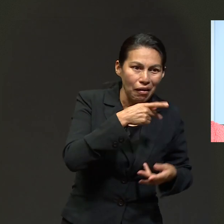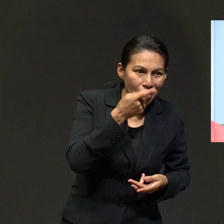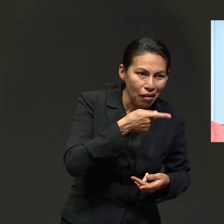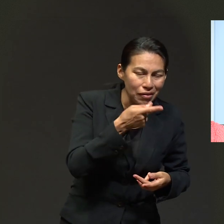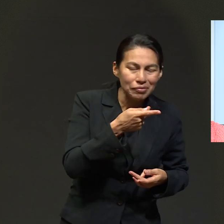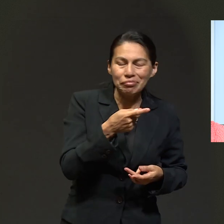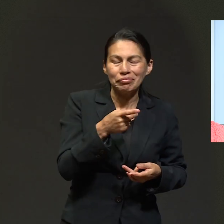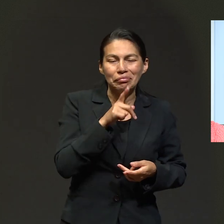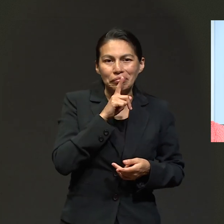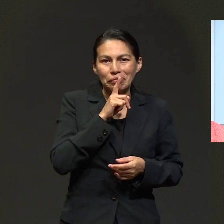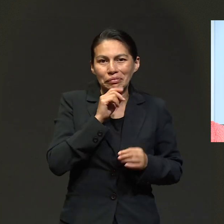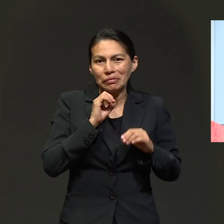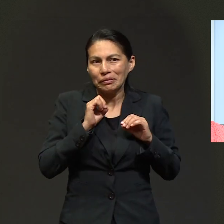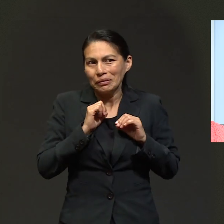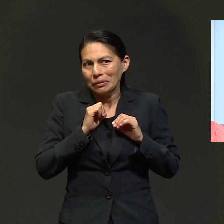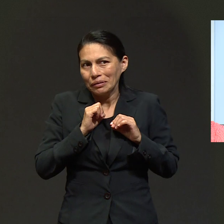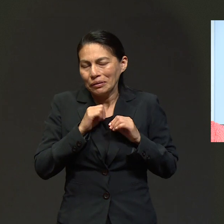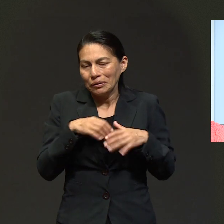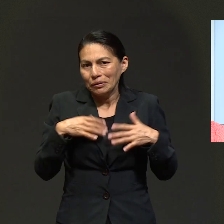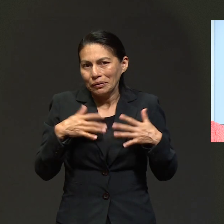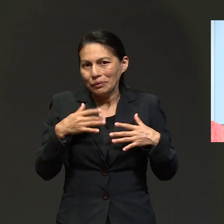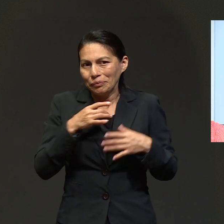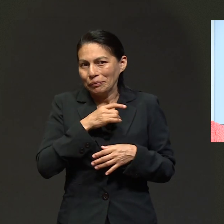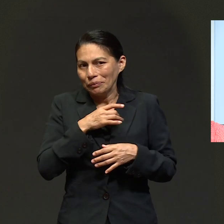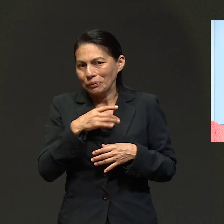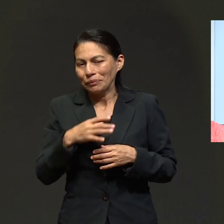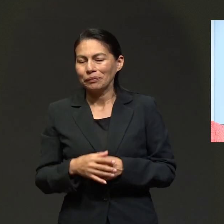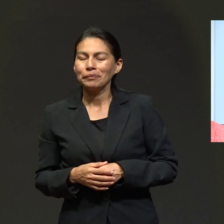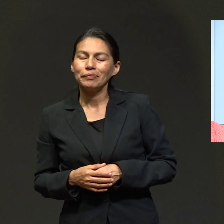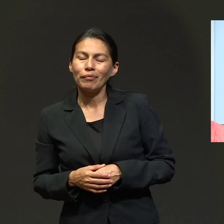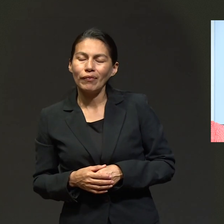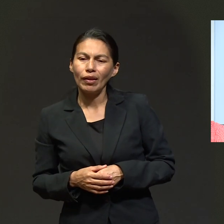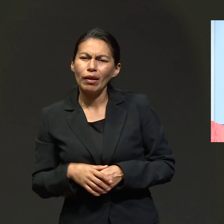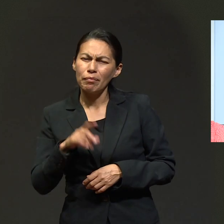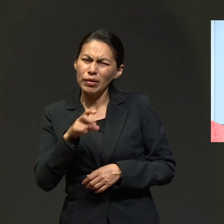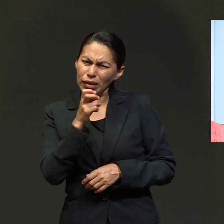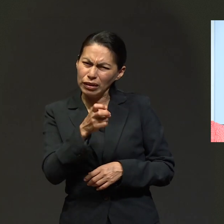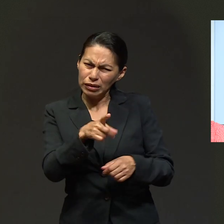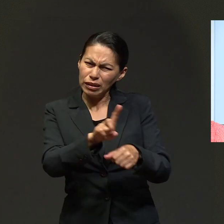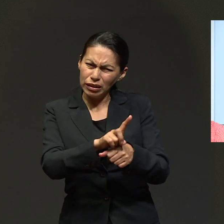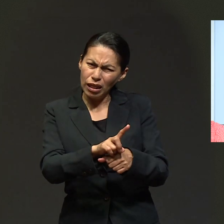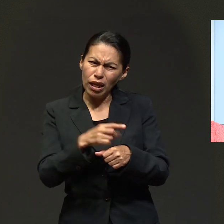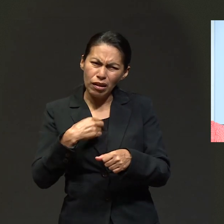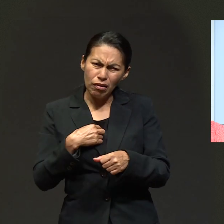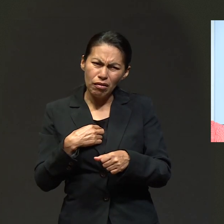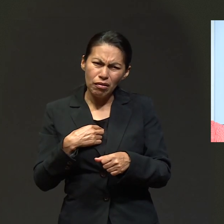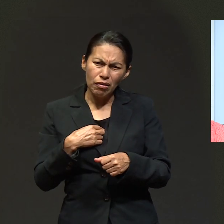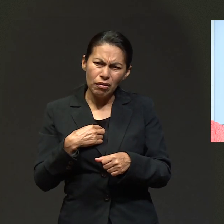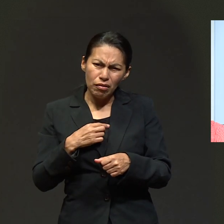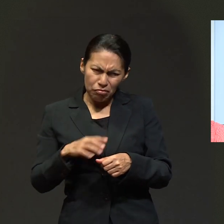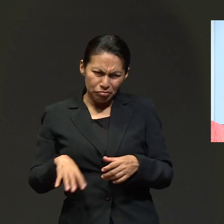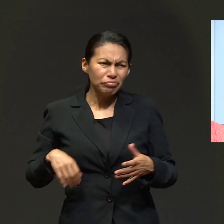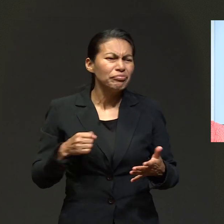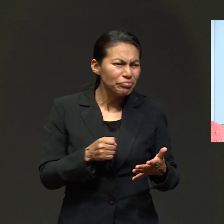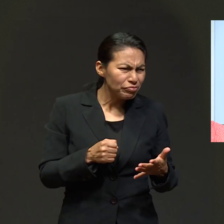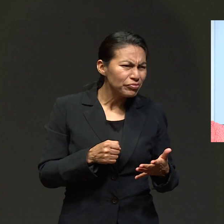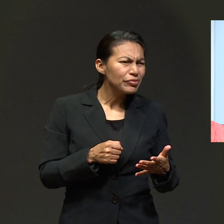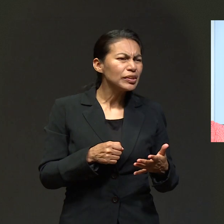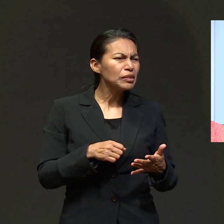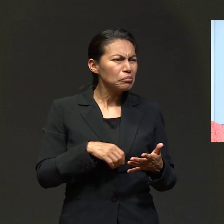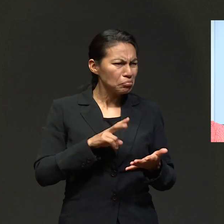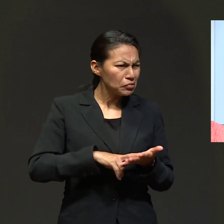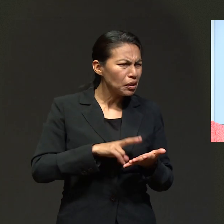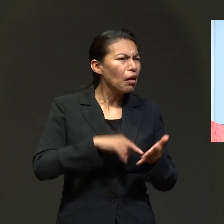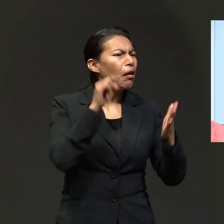me animaba realmente a tocar una puerta. Pero fíjese que ese día yo me animé y